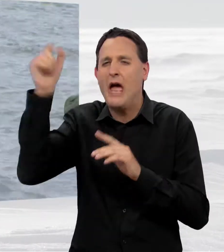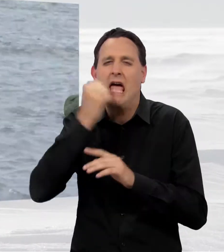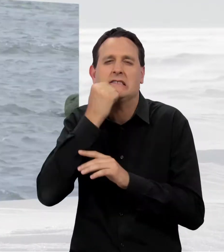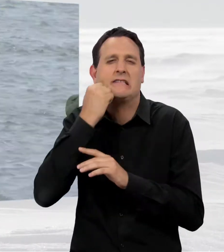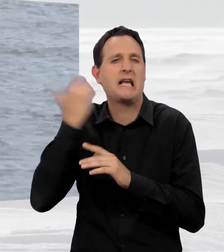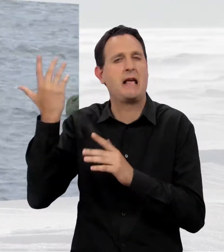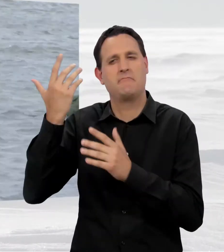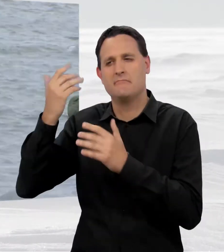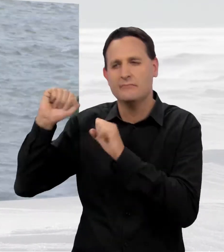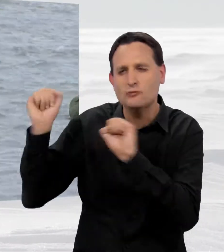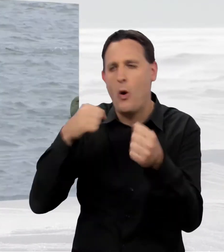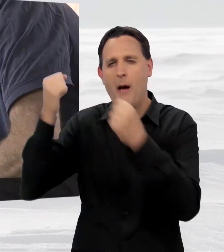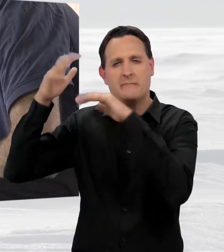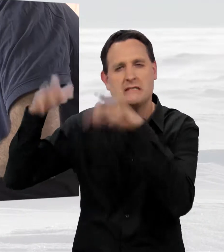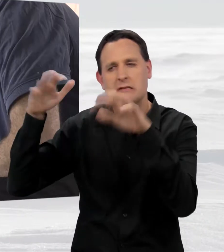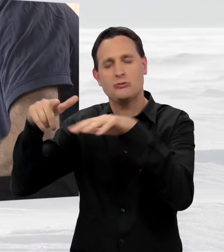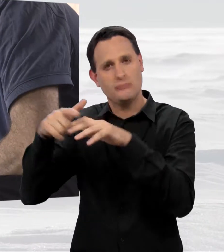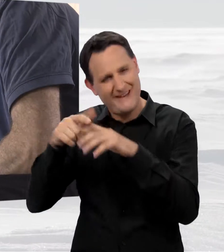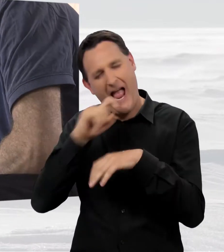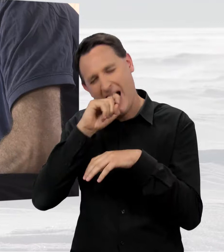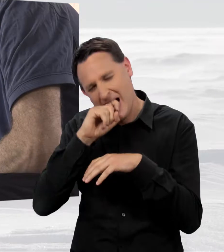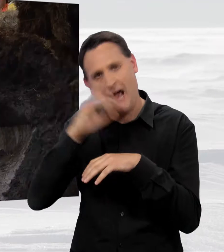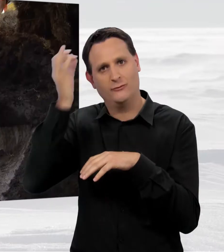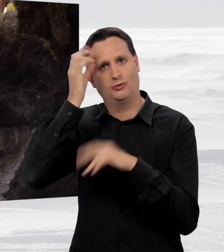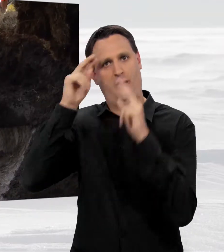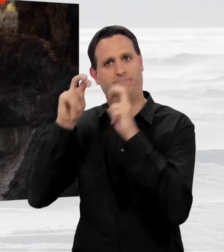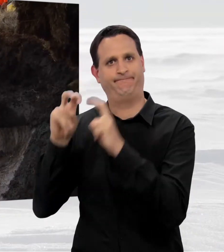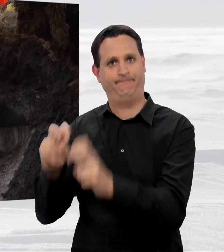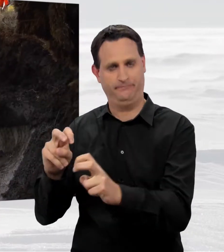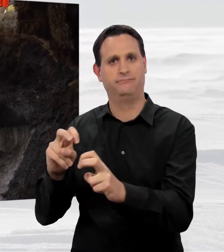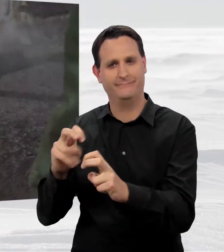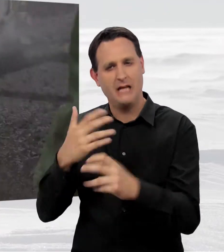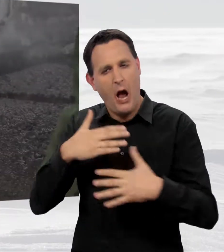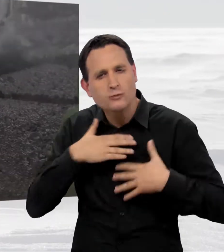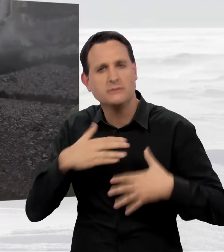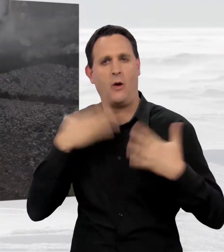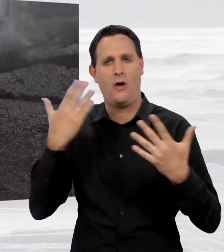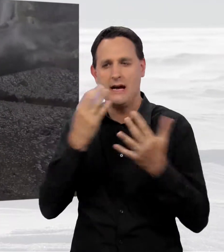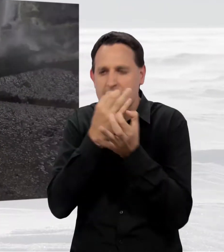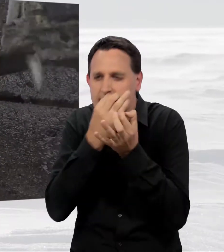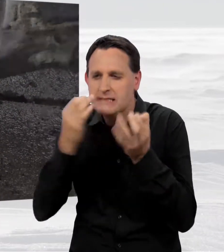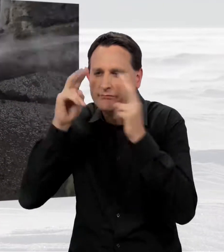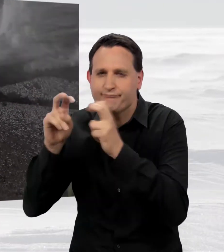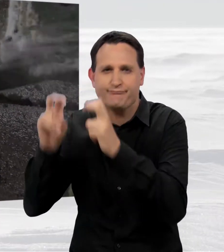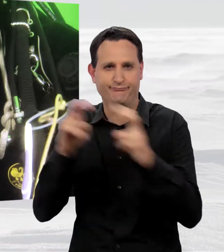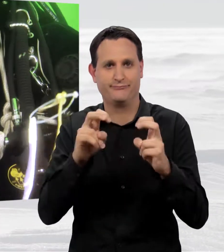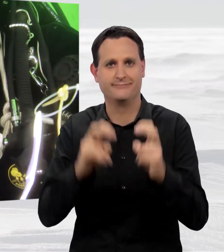extremen Bedingungen wissenschaftlich zu arbeiten. Mit Ausdauer und Präzision.